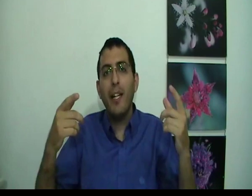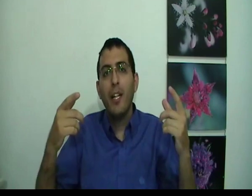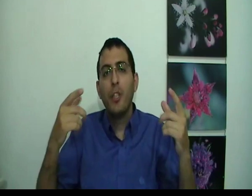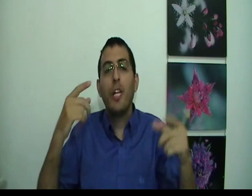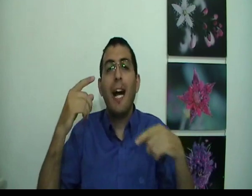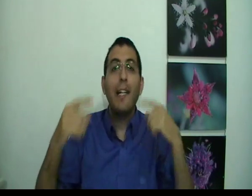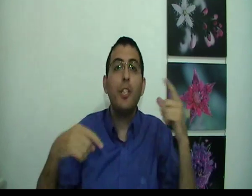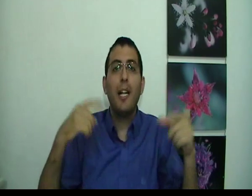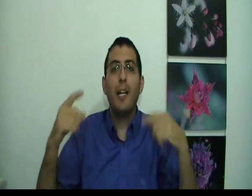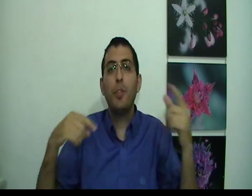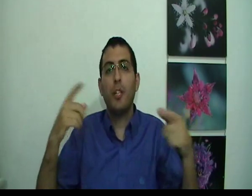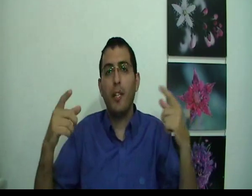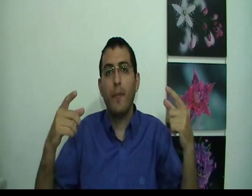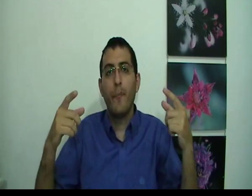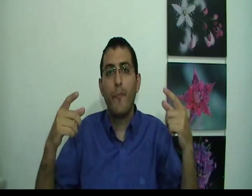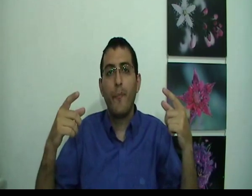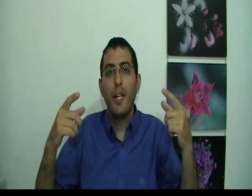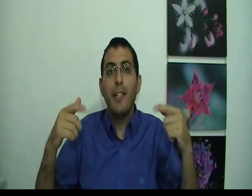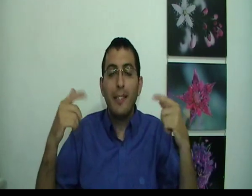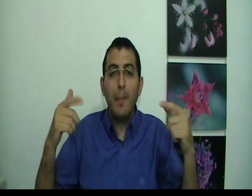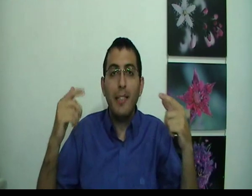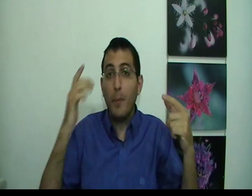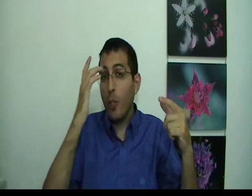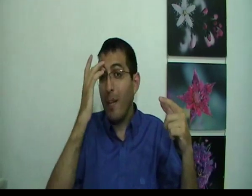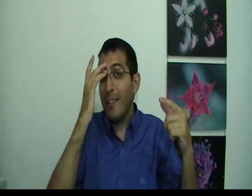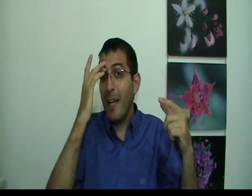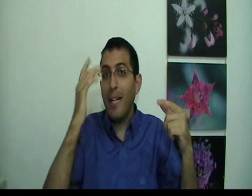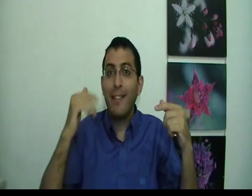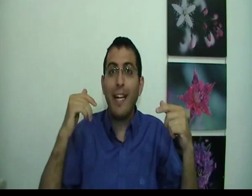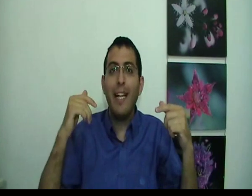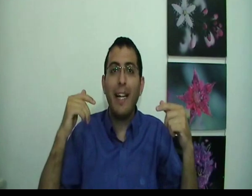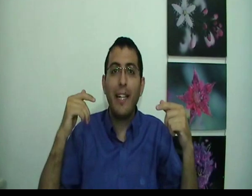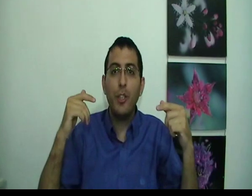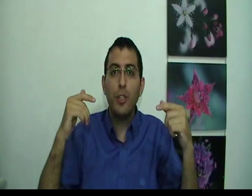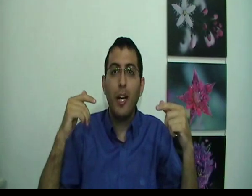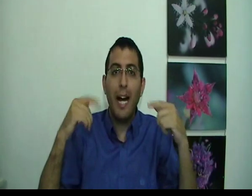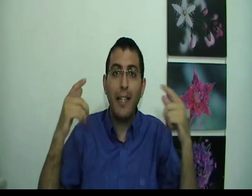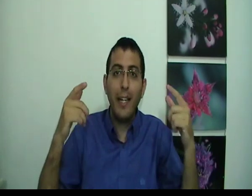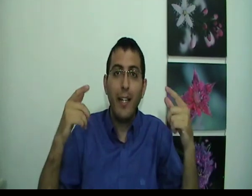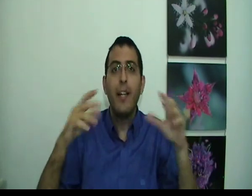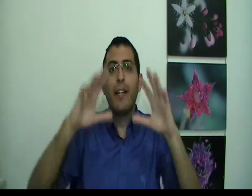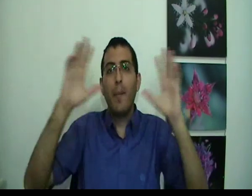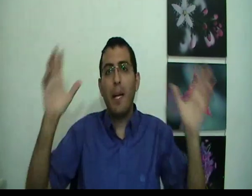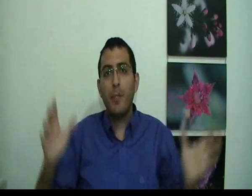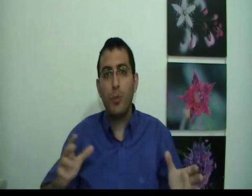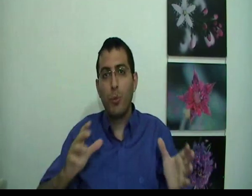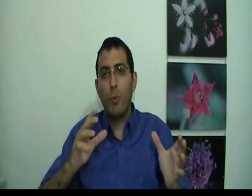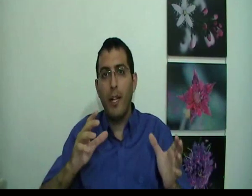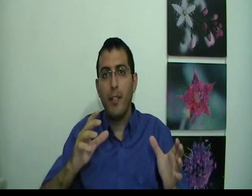שהאני של האדם משתנה זה בעצם יגרום לאדם להתחיל להרגיש אני כלפי המציאות כולה